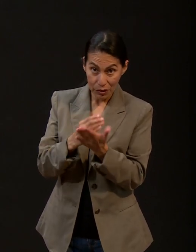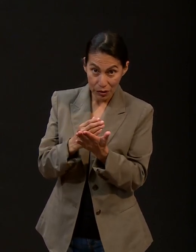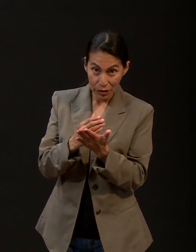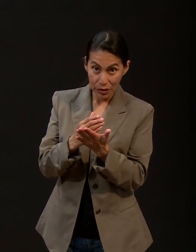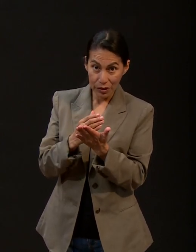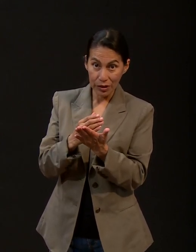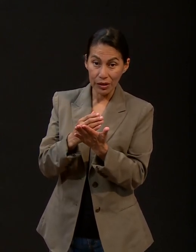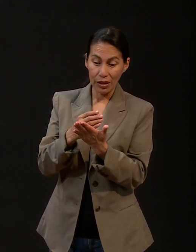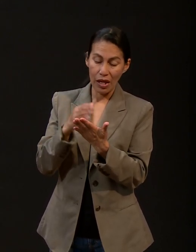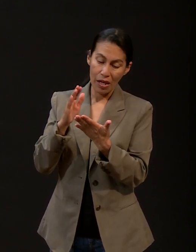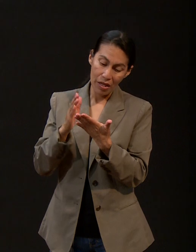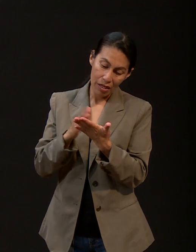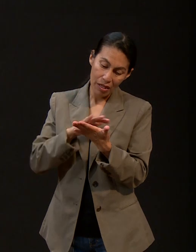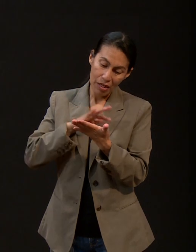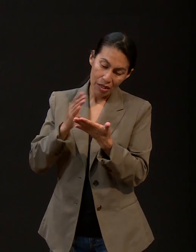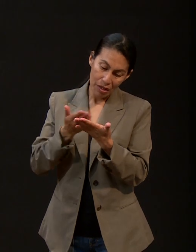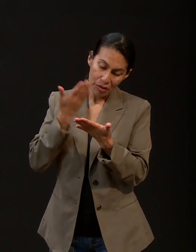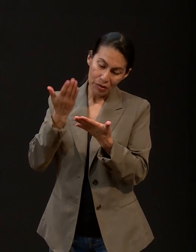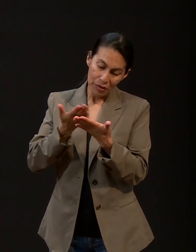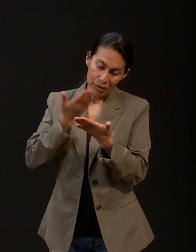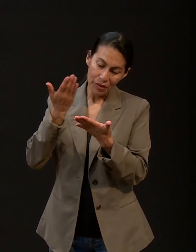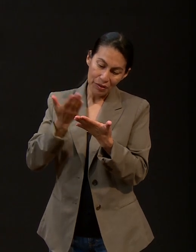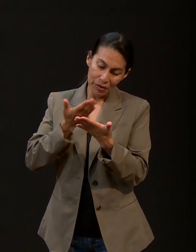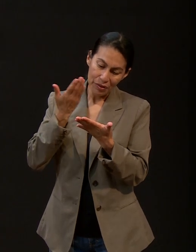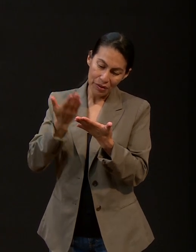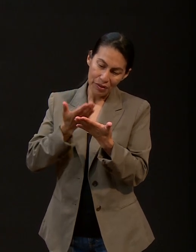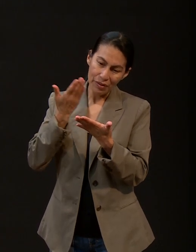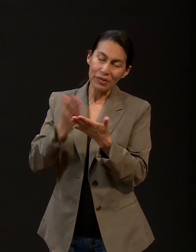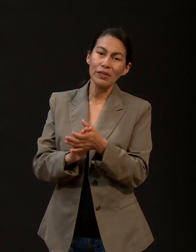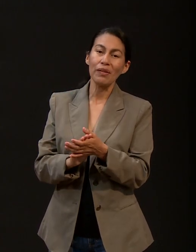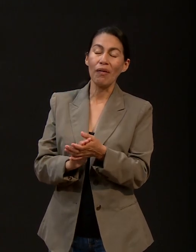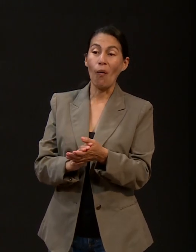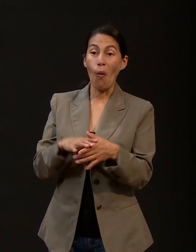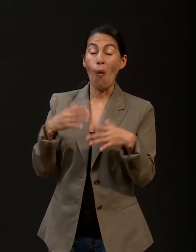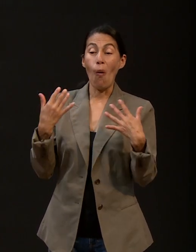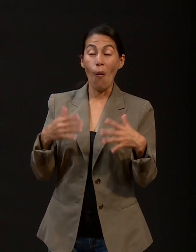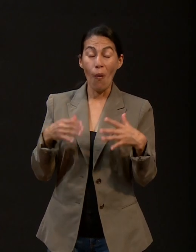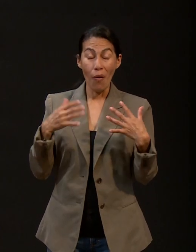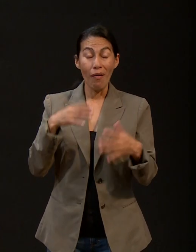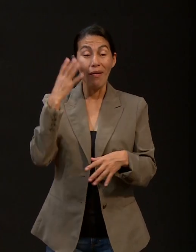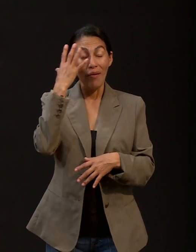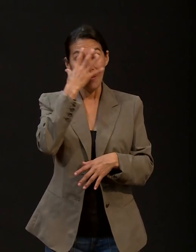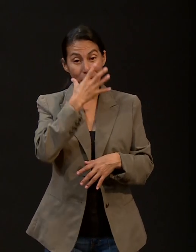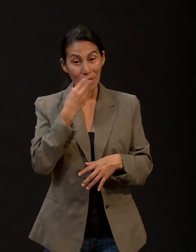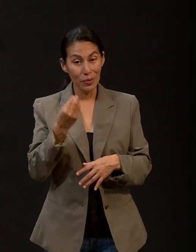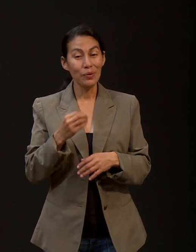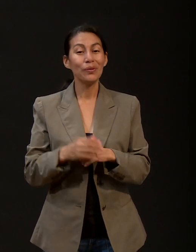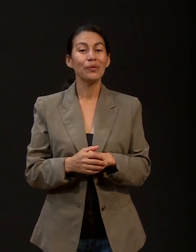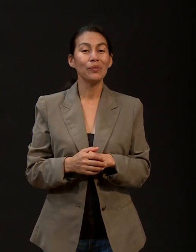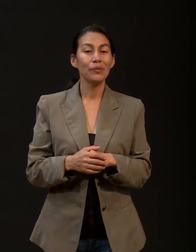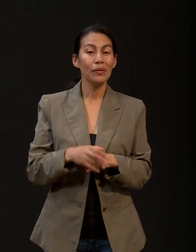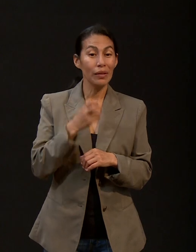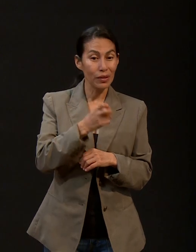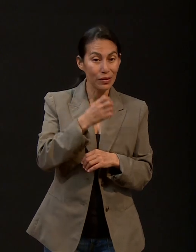historias. Aún en el vientre. Aún en el vientre. Qué maravilla. Son, digámoslo así,